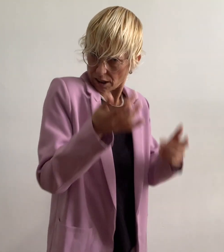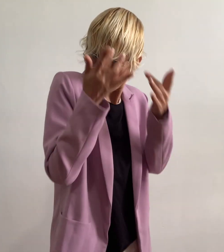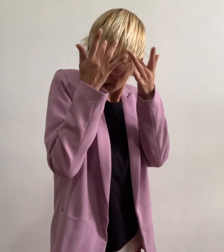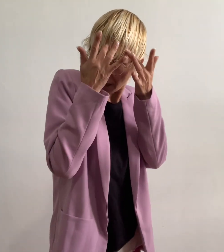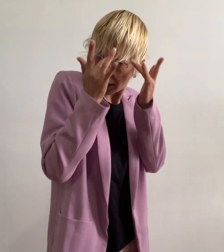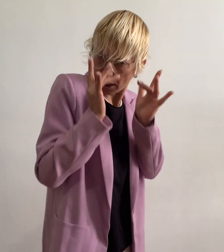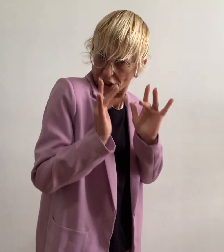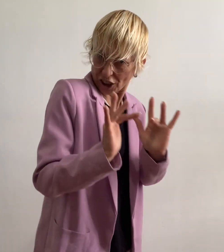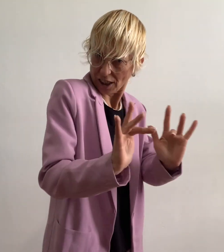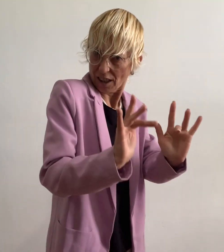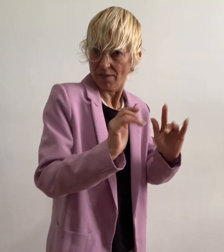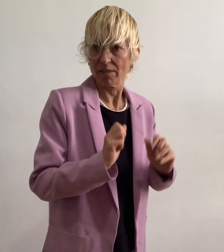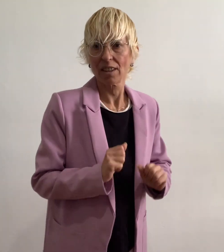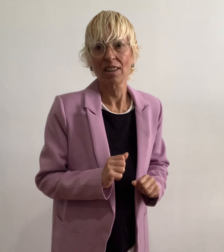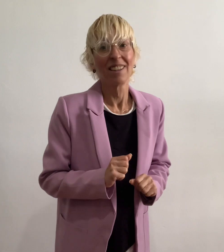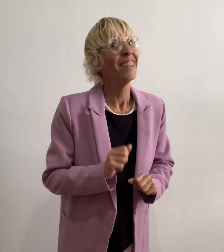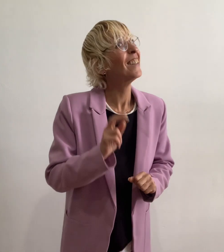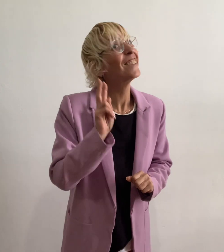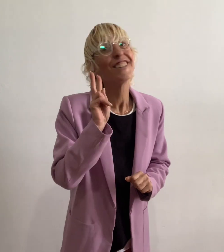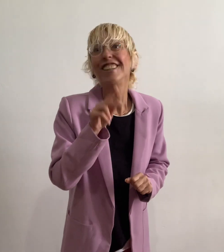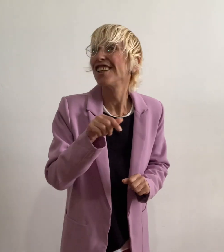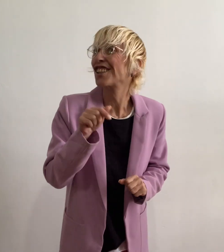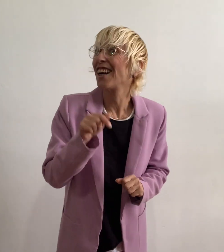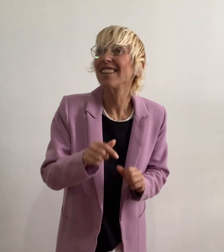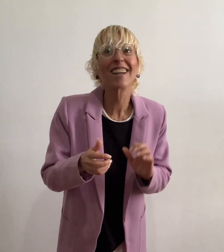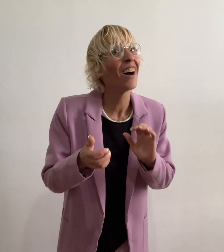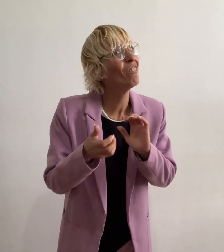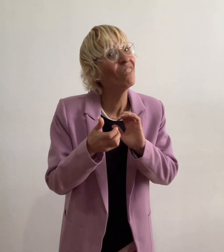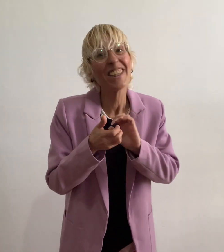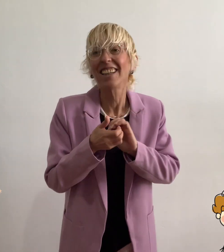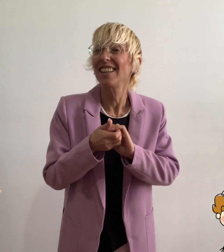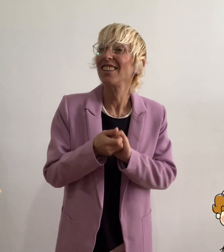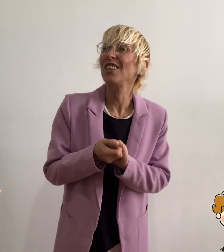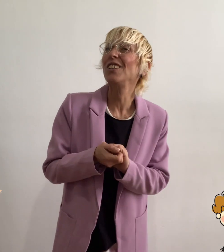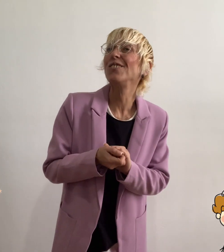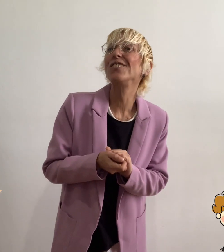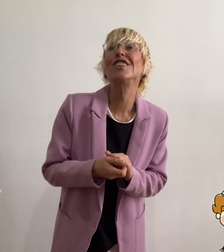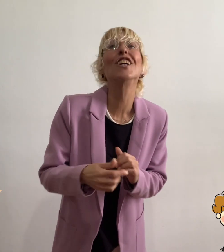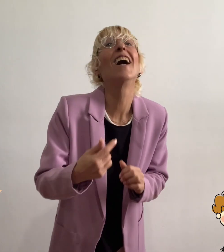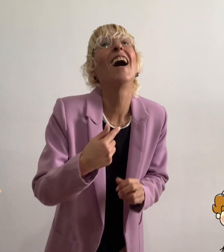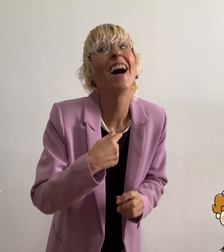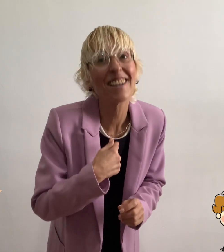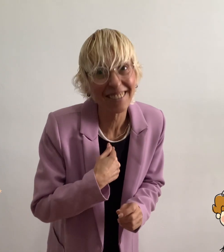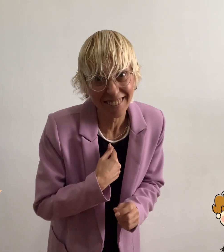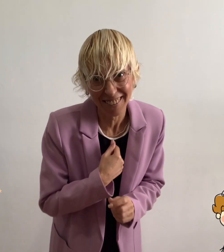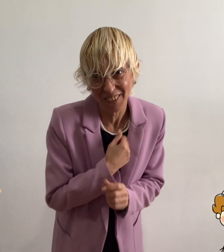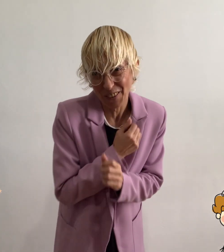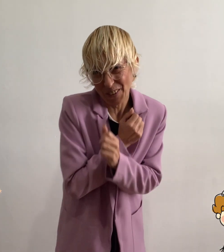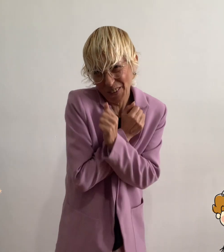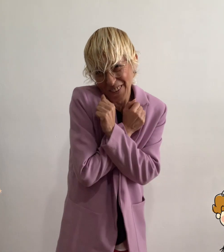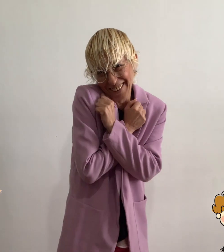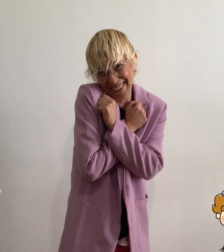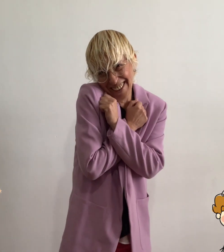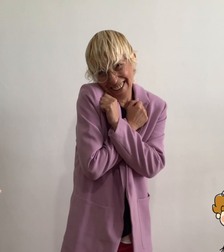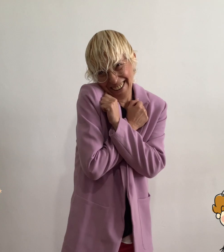להתחשב יש כאן חברים שאני אוהב